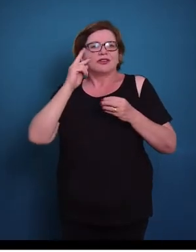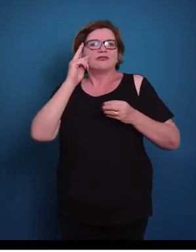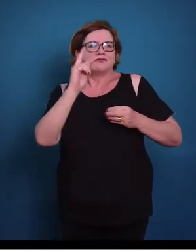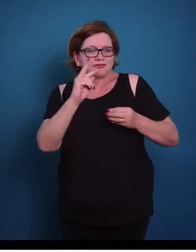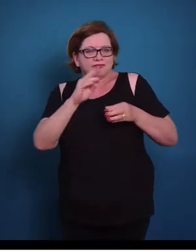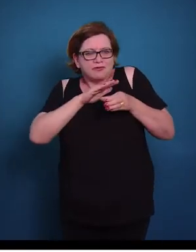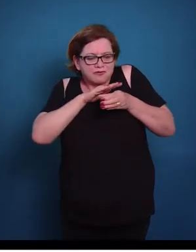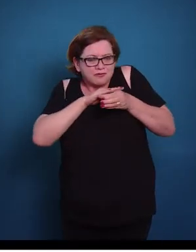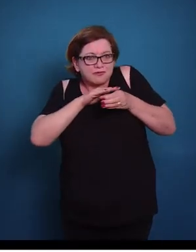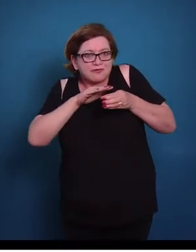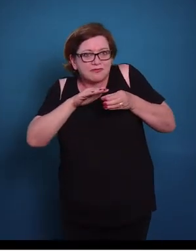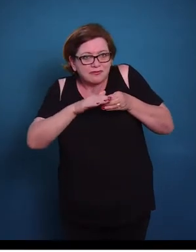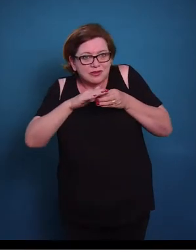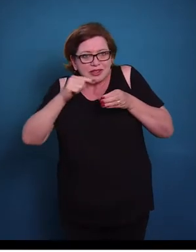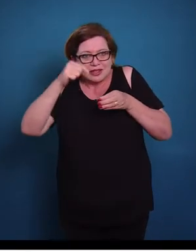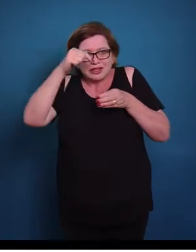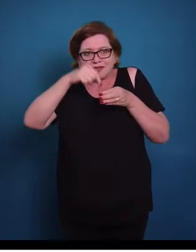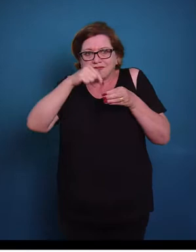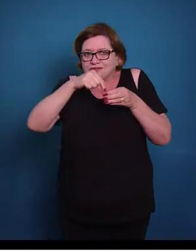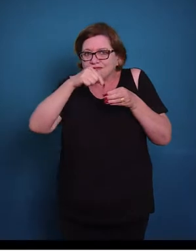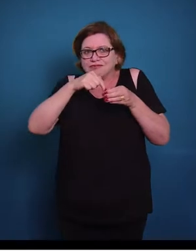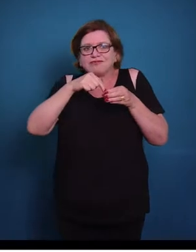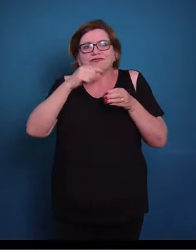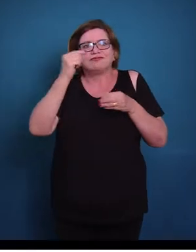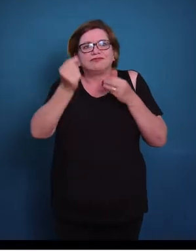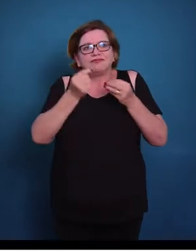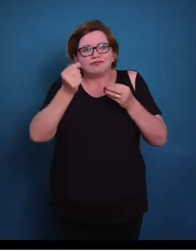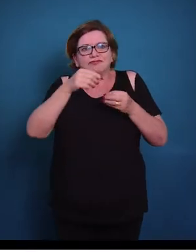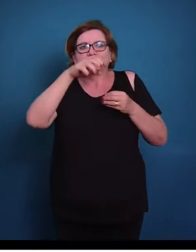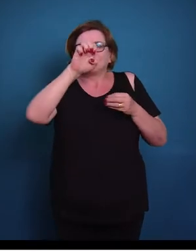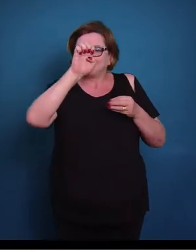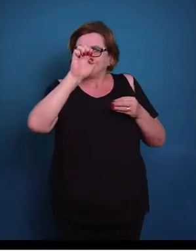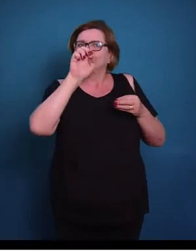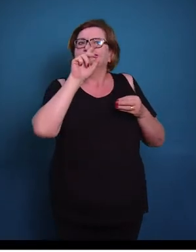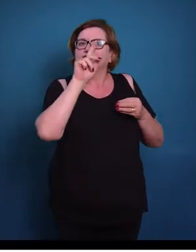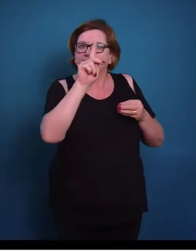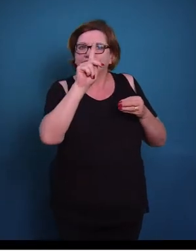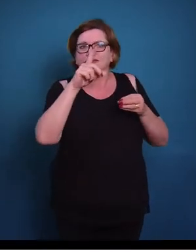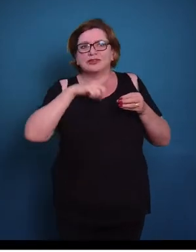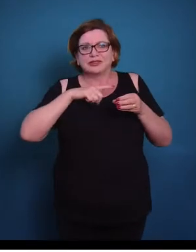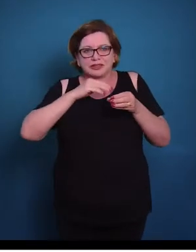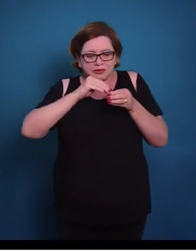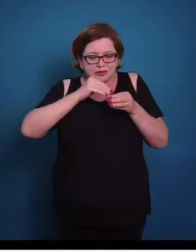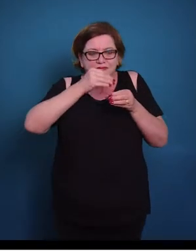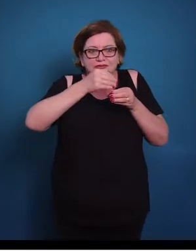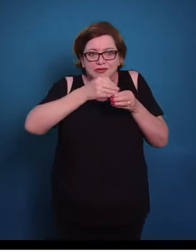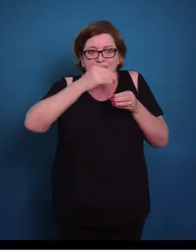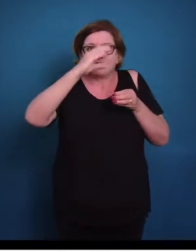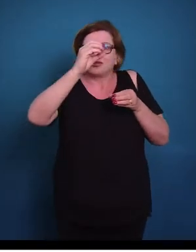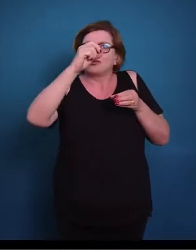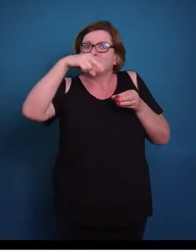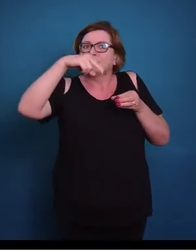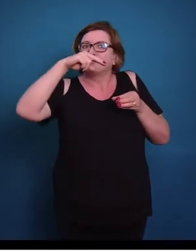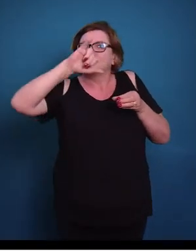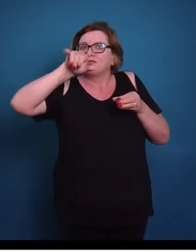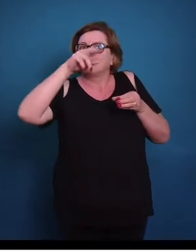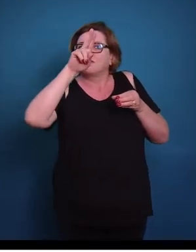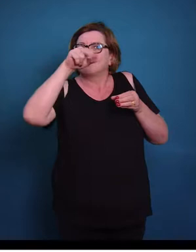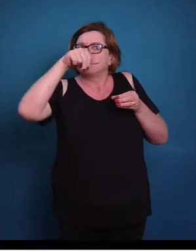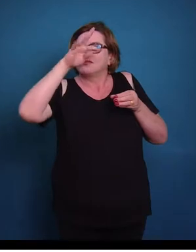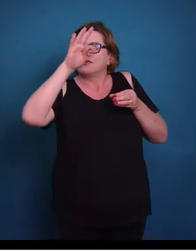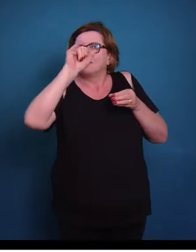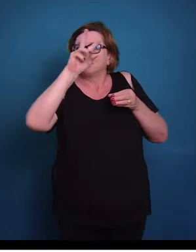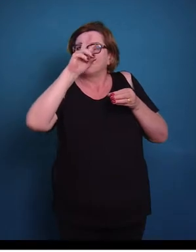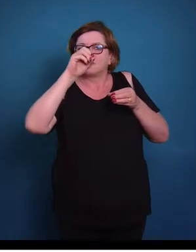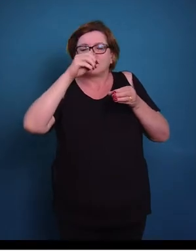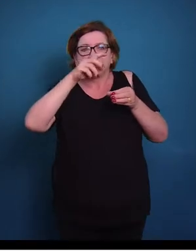da pele, em que essa região é formada por células do tecido epitelial. Aqui nós temos o tecido conjuntivo, então o tecido epitelial, ele é um tecido que